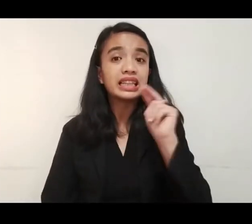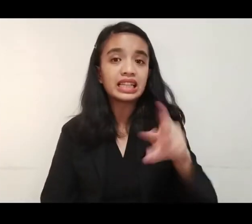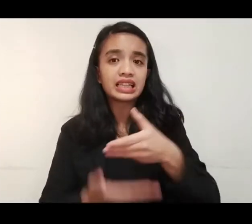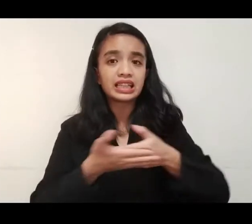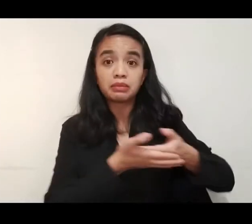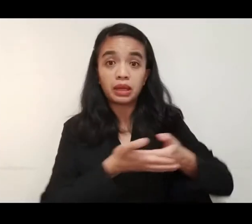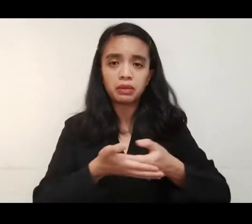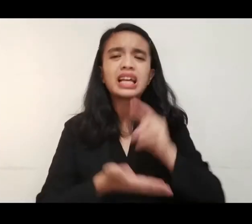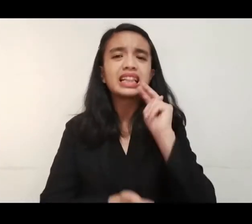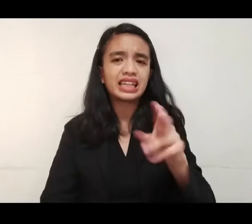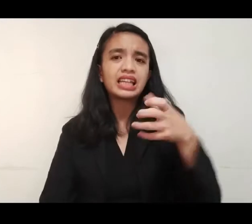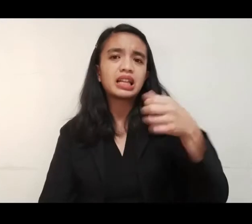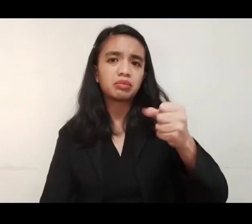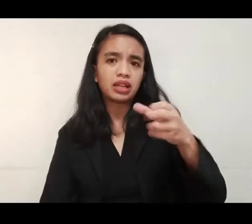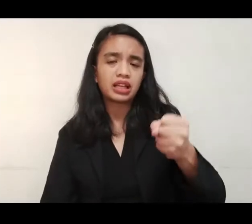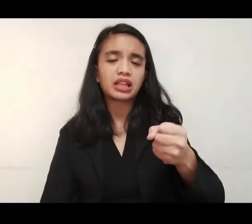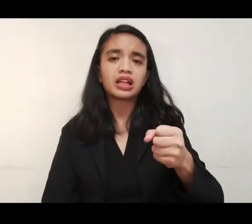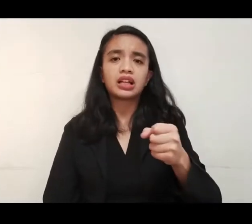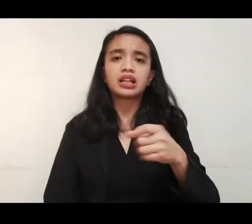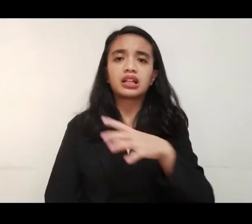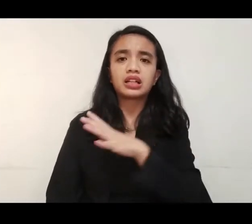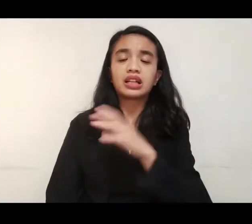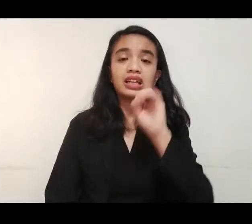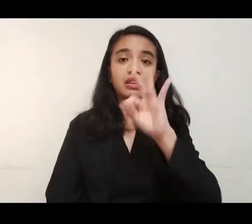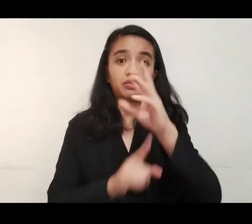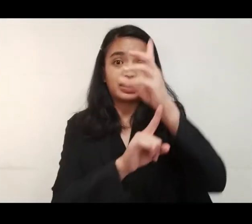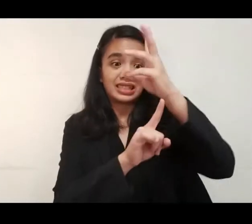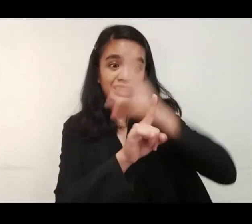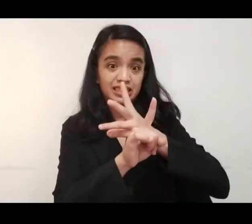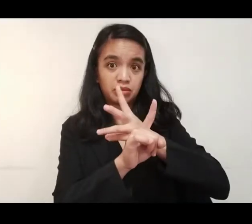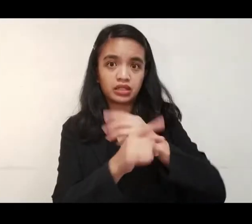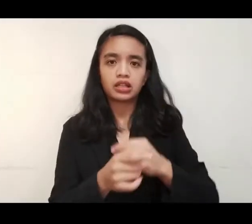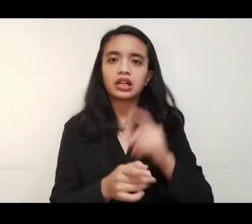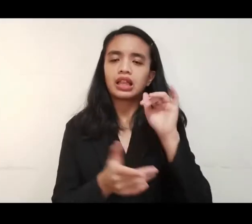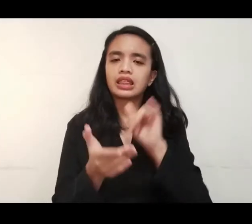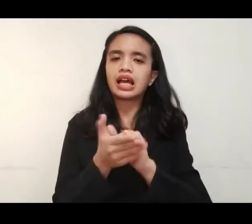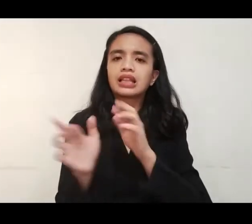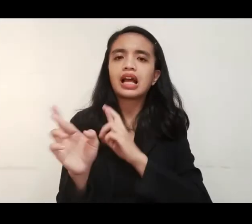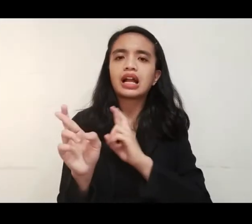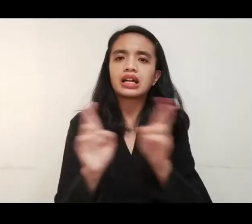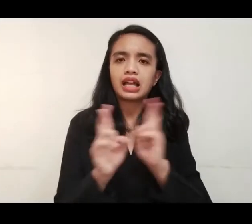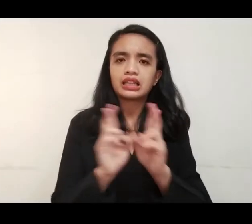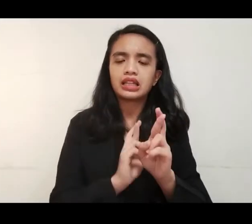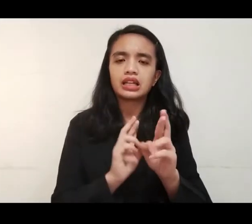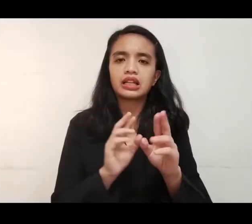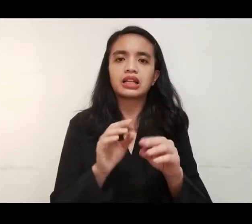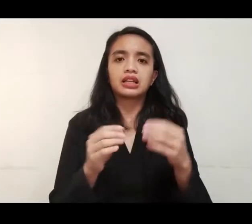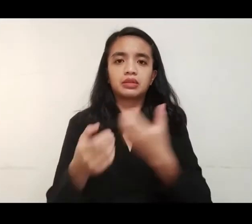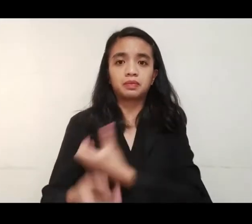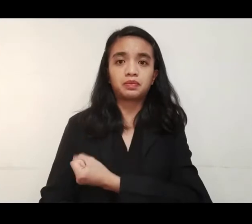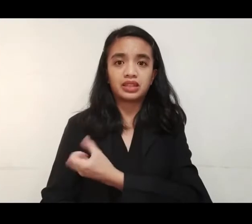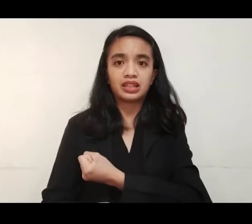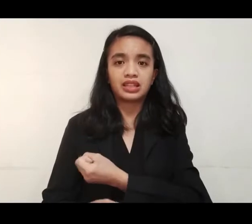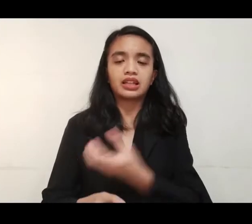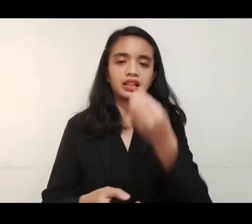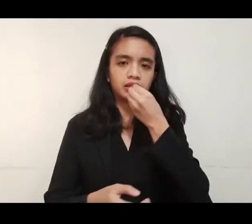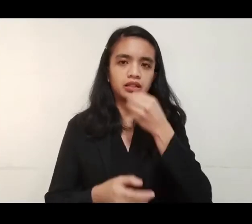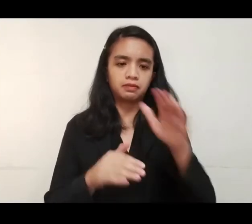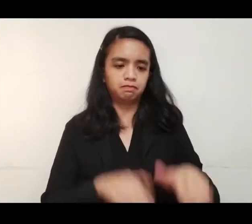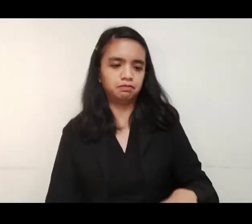Higit daw na kailangan ng mga sanggol ang gatas mula sa ina, lalo na sa unang anim na buwan. Paghahanda rin ang breastfeeding bago pakainin ang mga